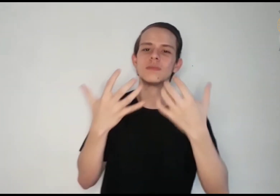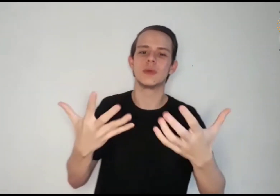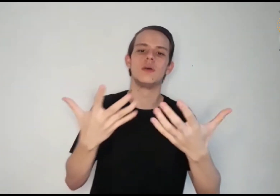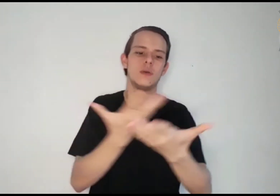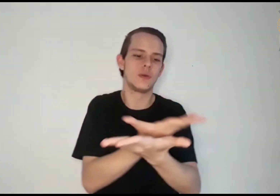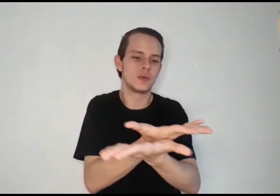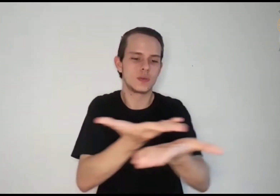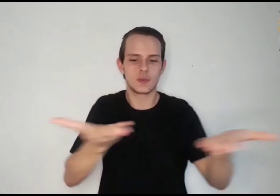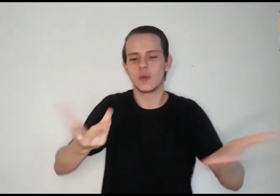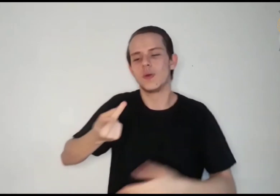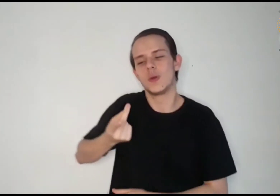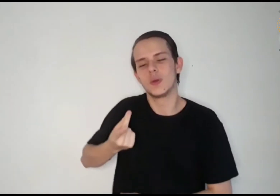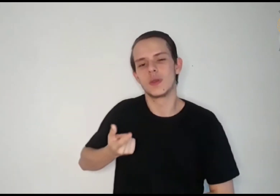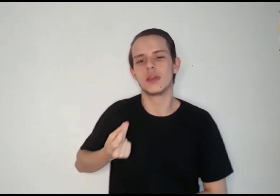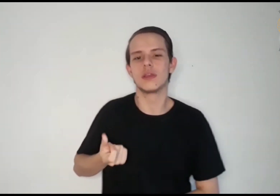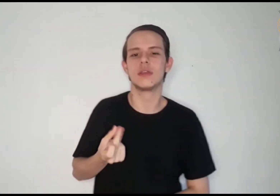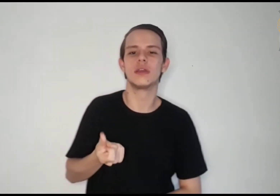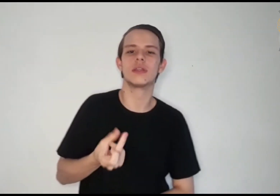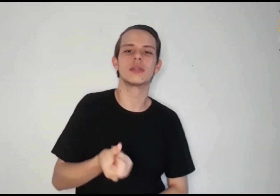limite. Ó Senhor.